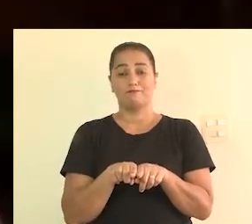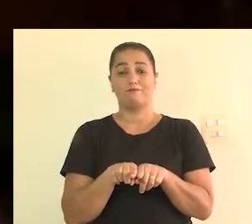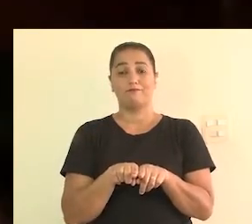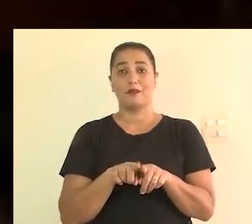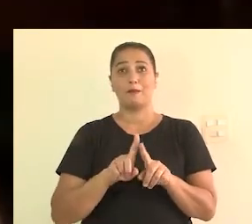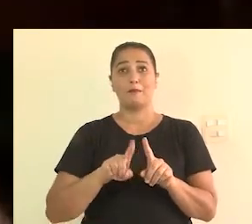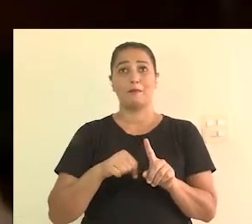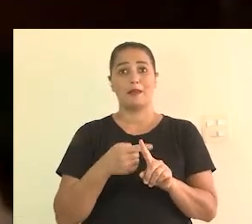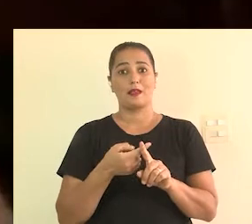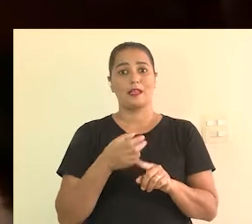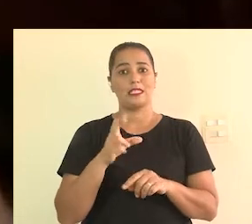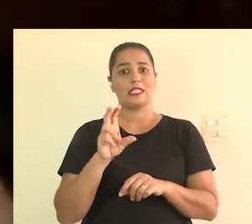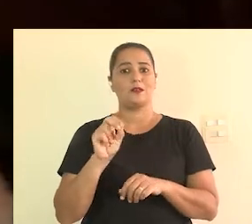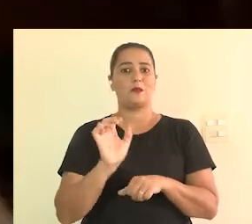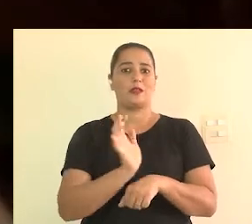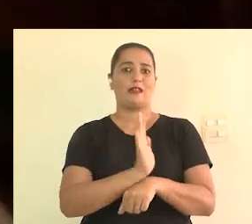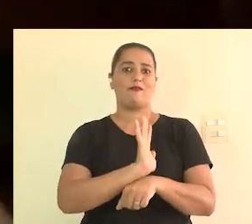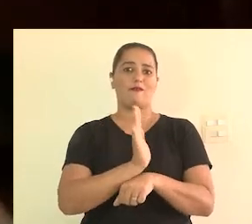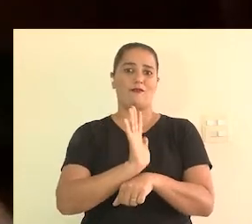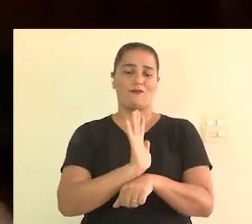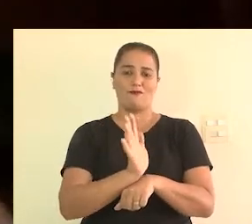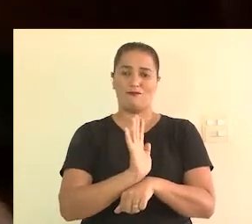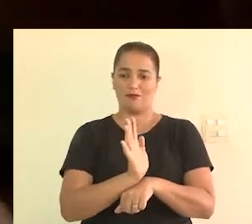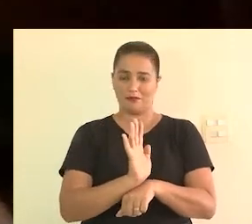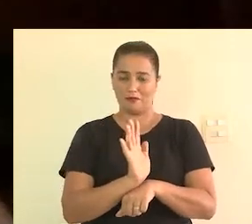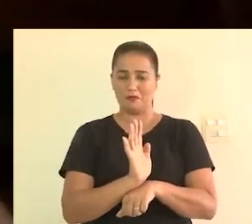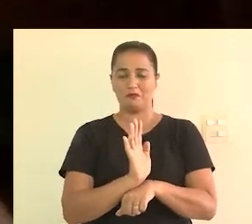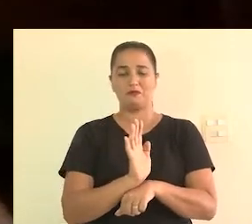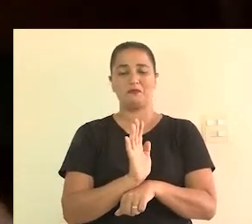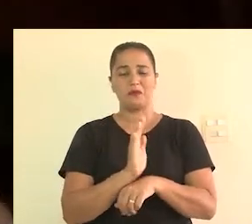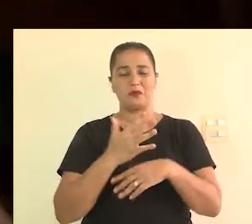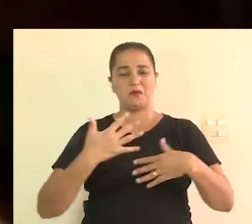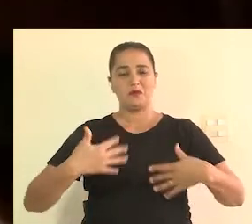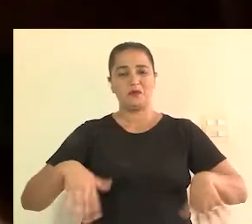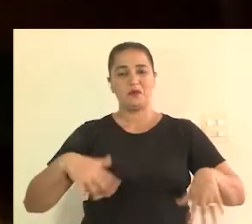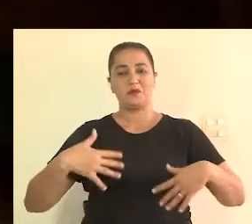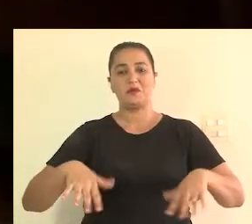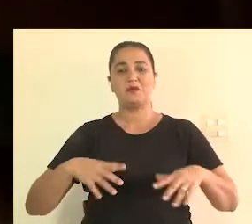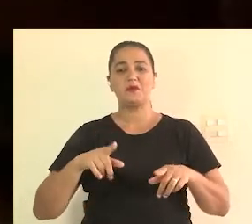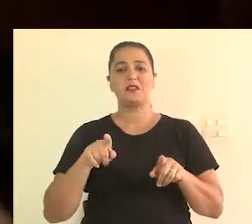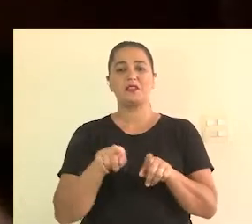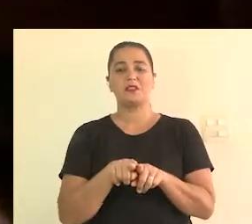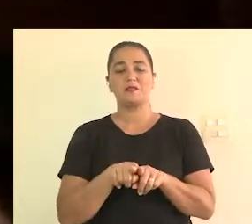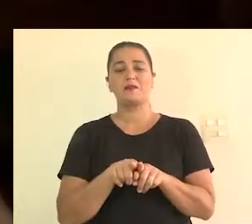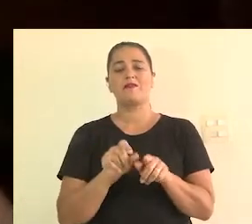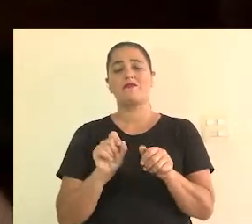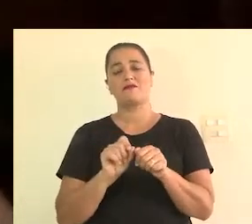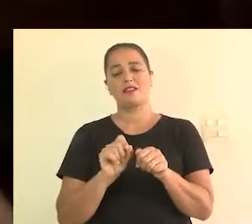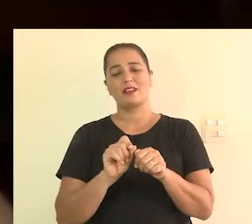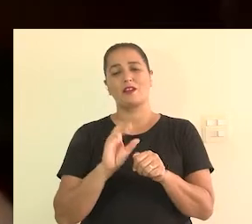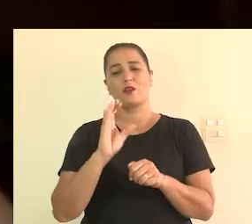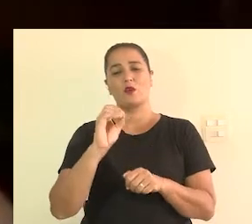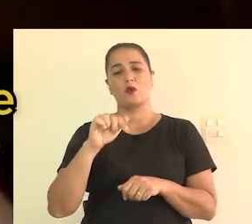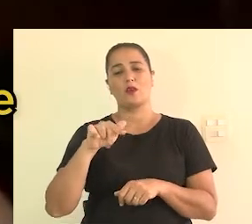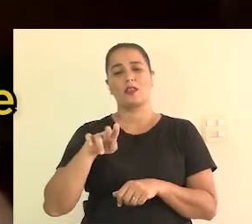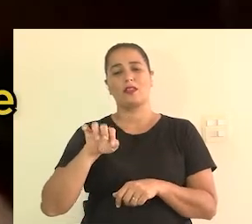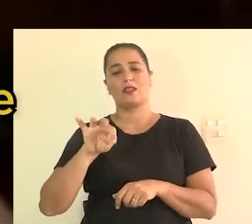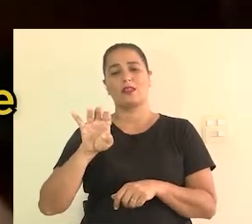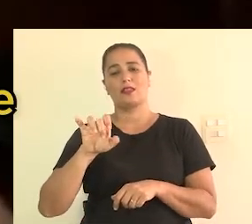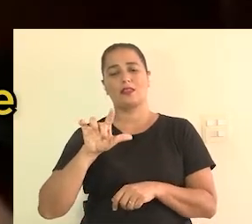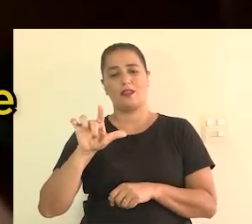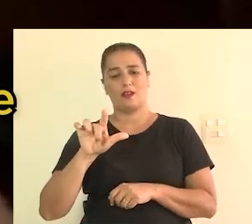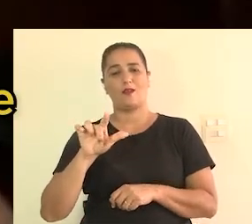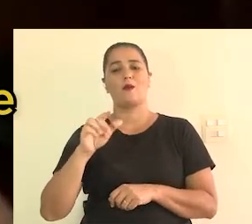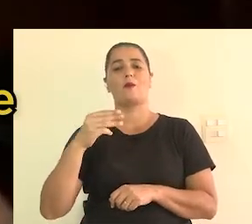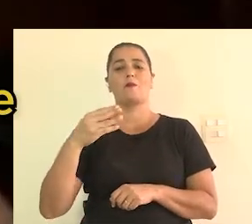já fizemos mais de 50 filmes e a gente também fez o Coctel Molotov e